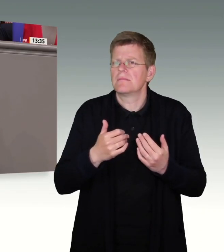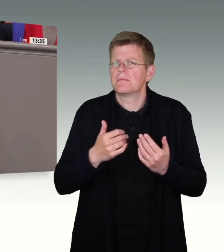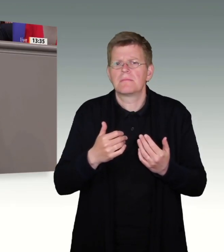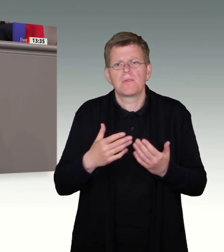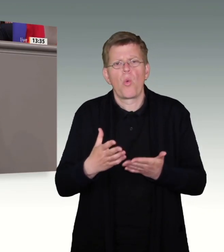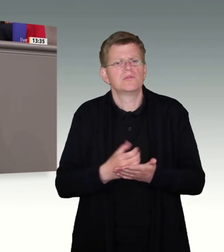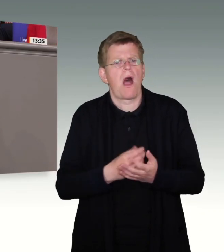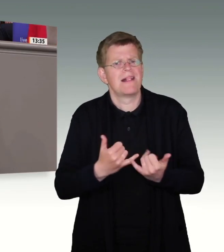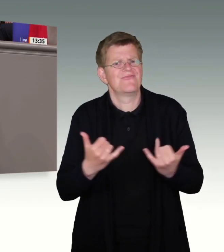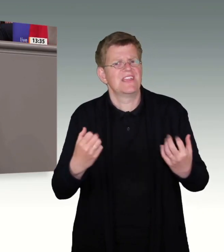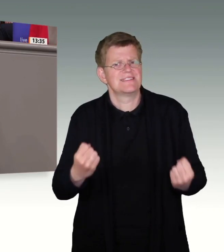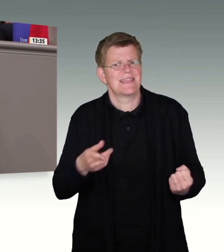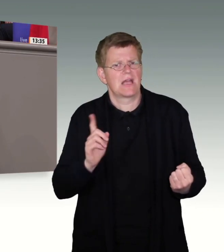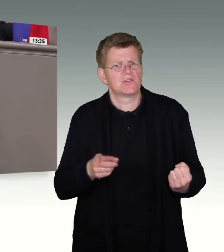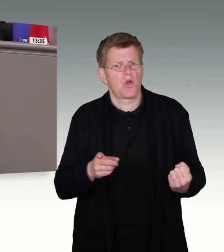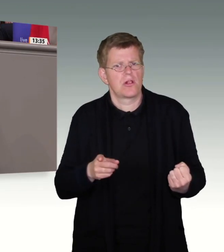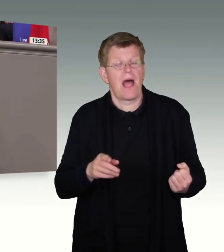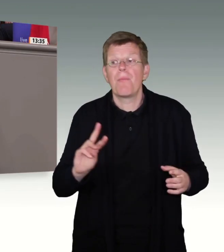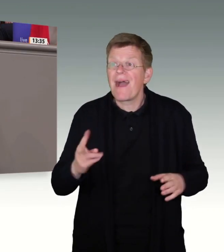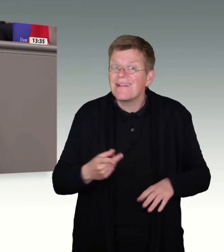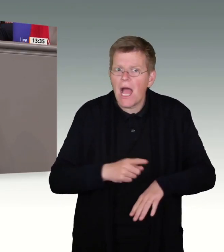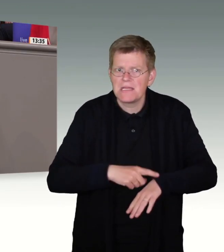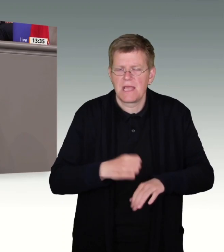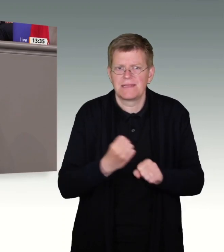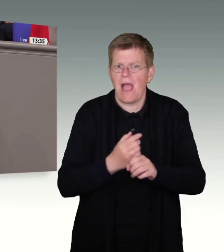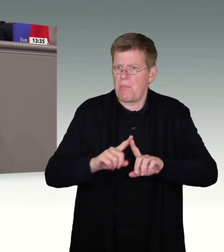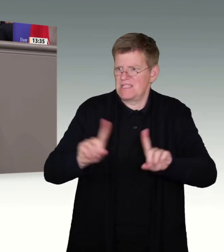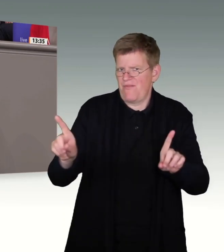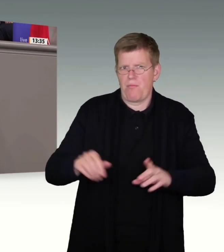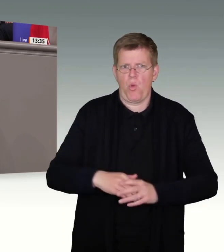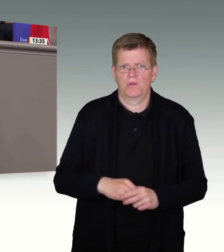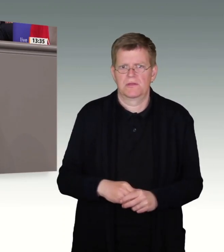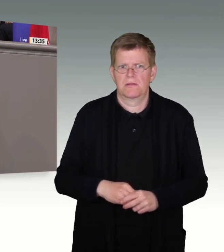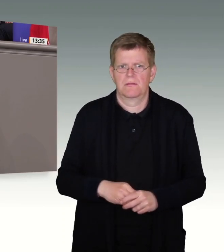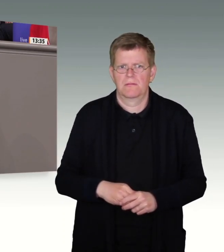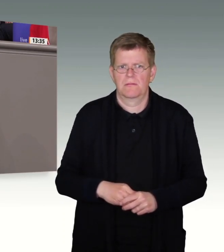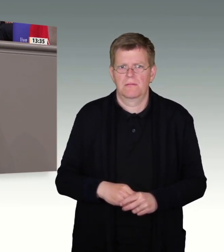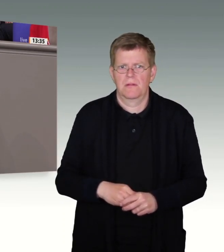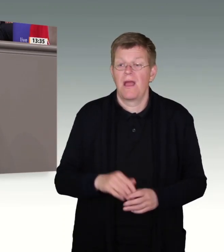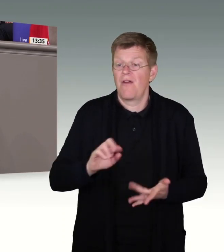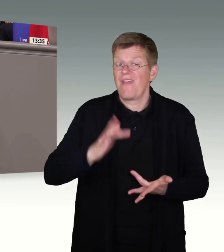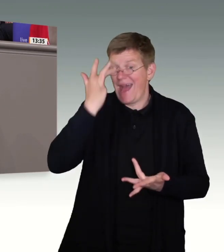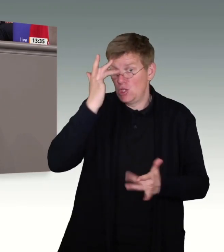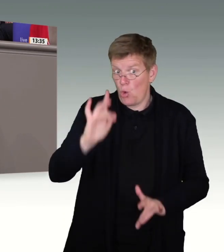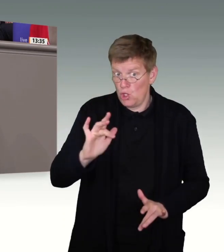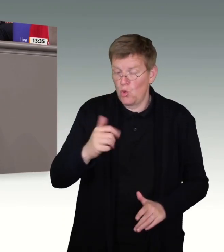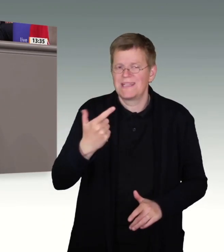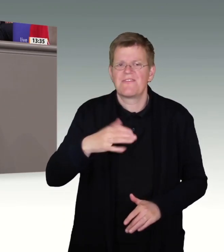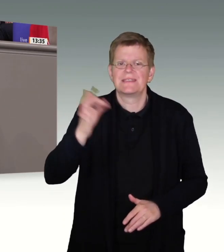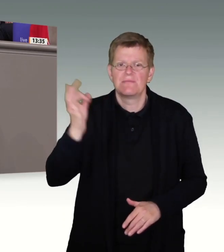Voraussetzung ist, wenn man gleichzeitig einem Arbeitsverbot unterliegt. Nur 20 Prozent der Geduldeten dürfen überhaupt arbeiten. Die